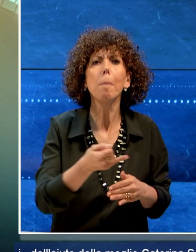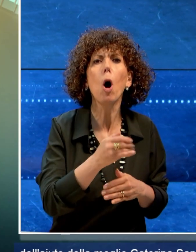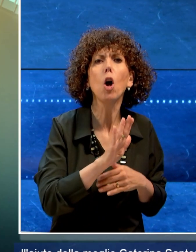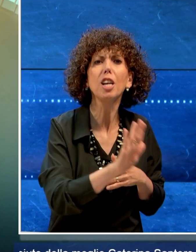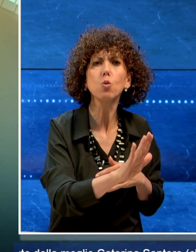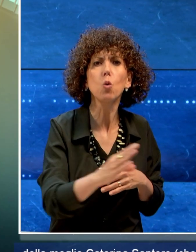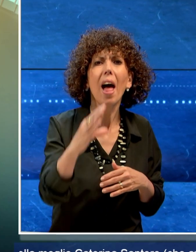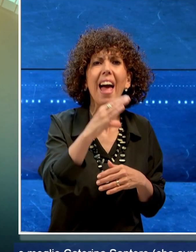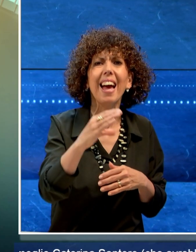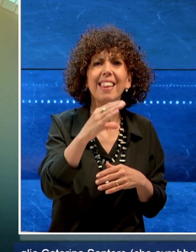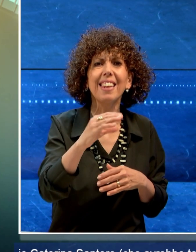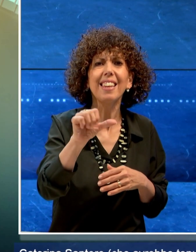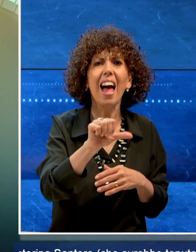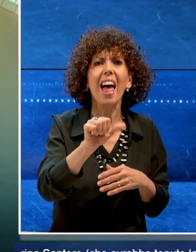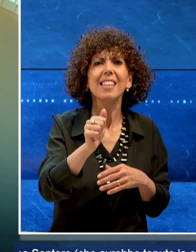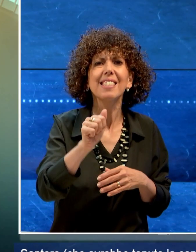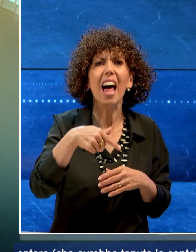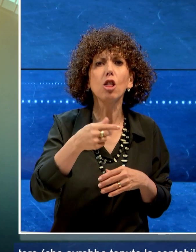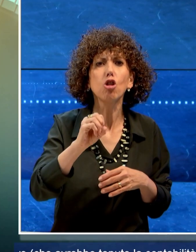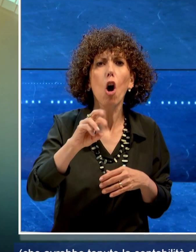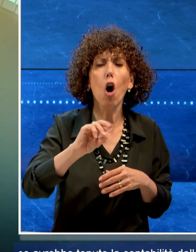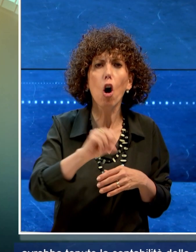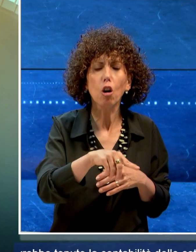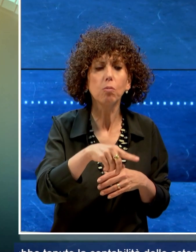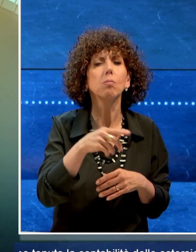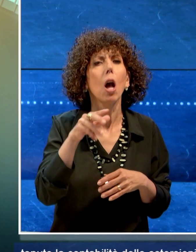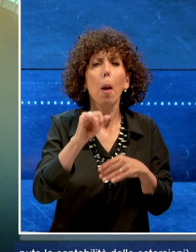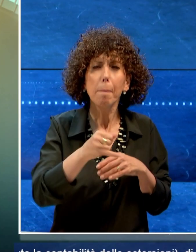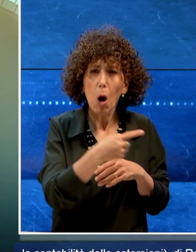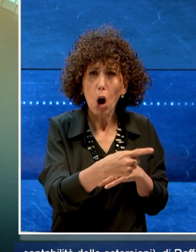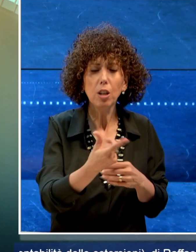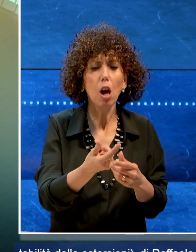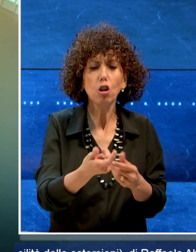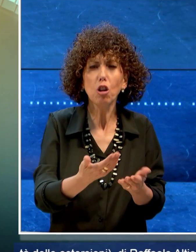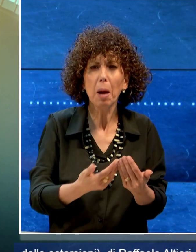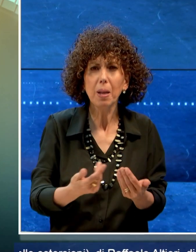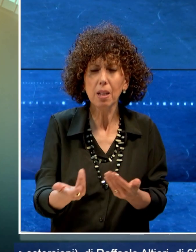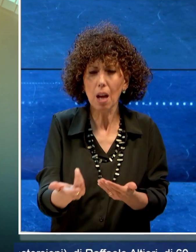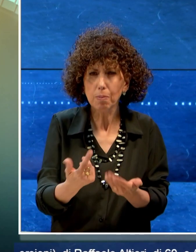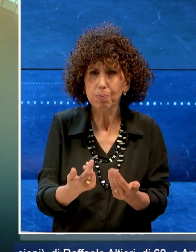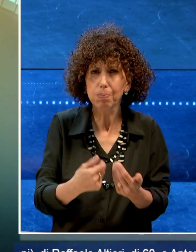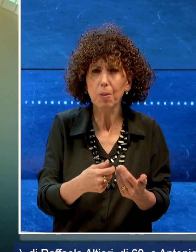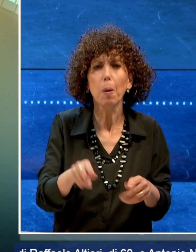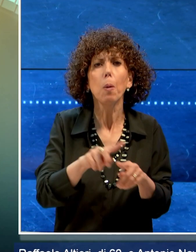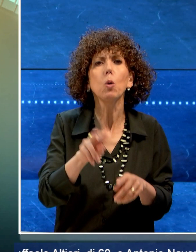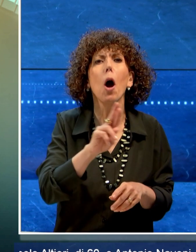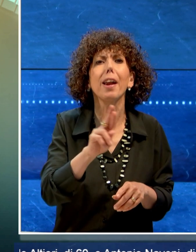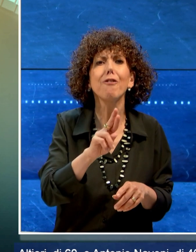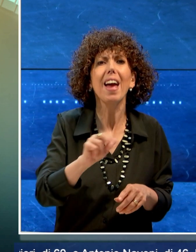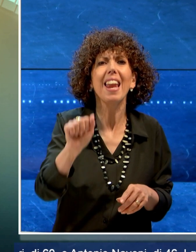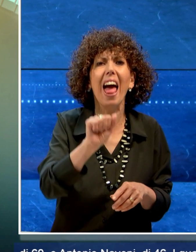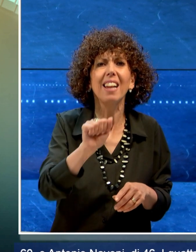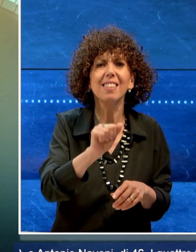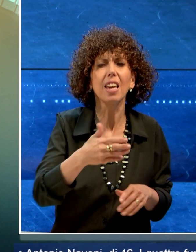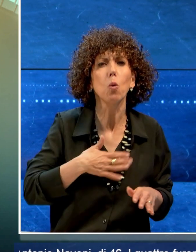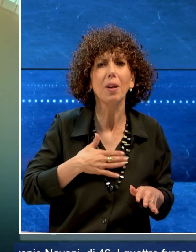Caterina Santoro che avrebbe tenuto la contabilità delle estorsioni di Raffaele Altieri di